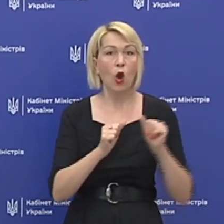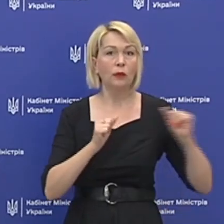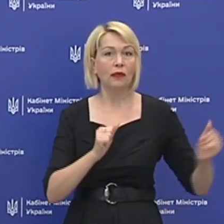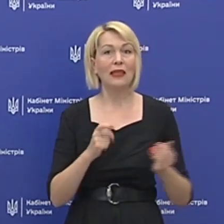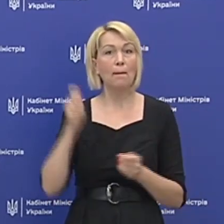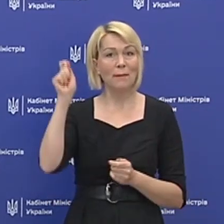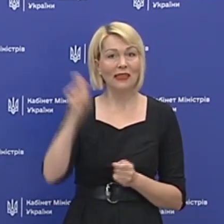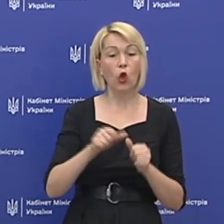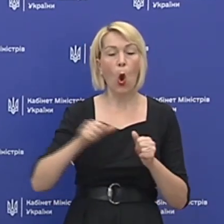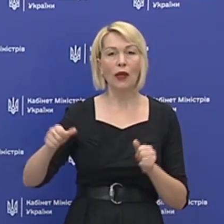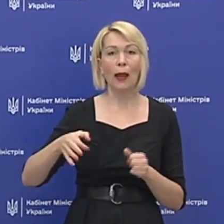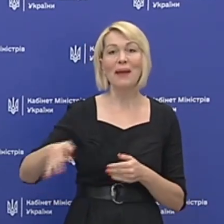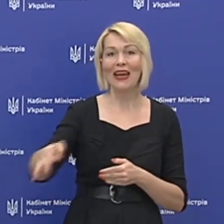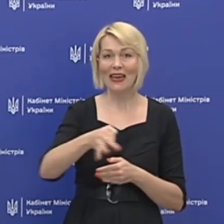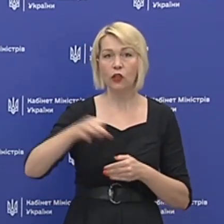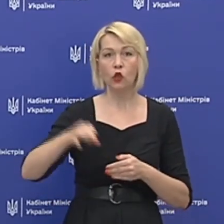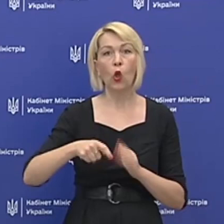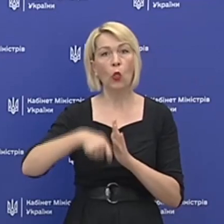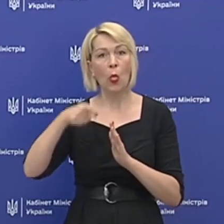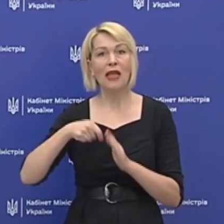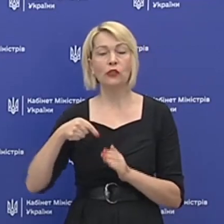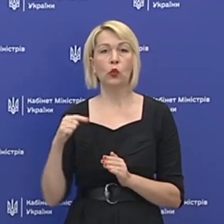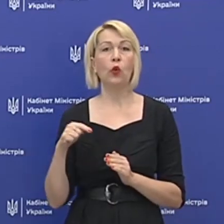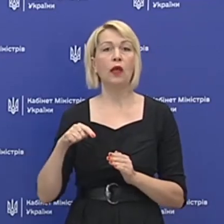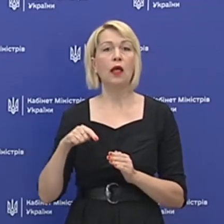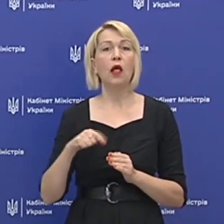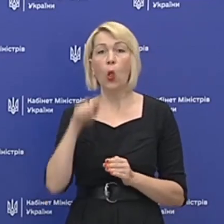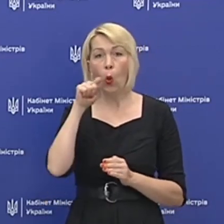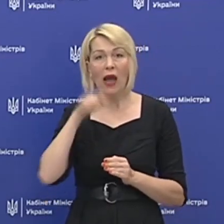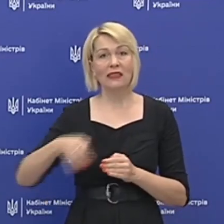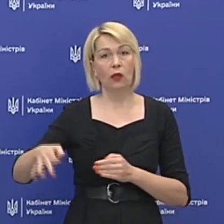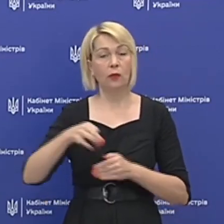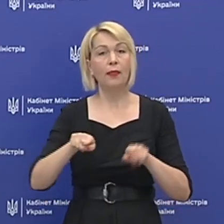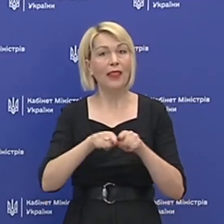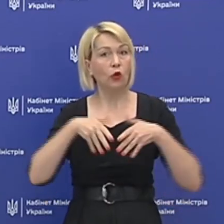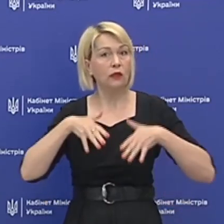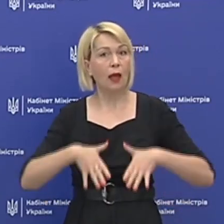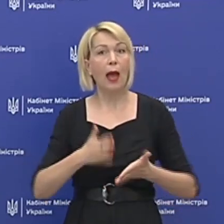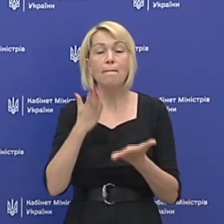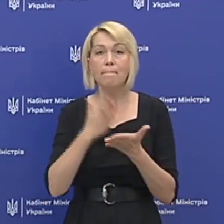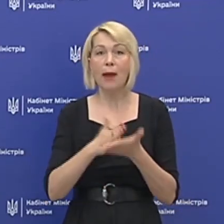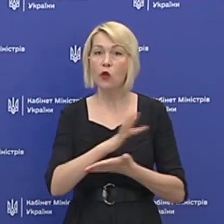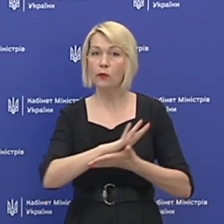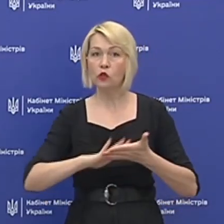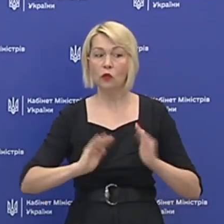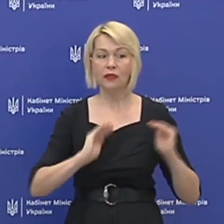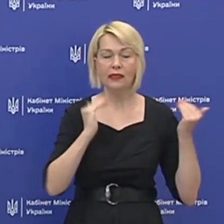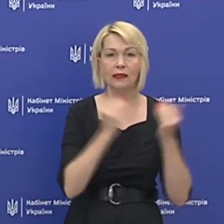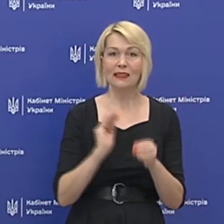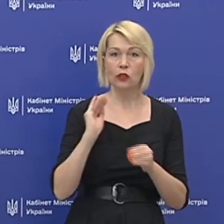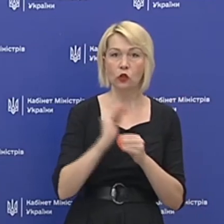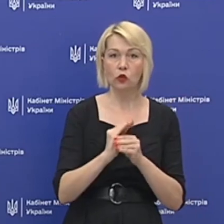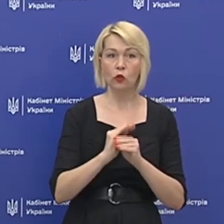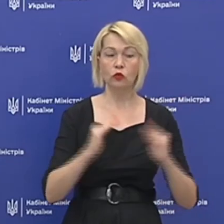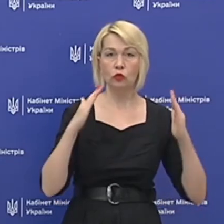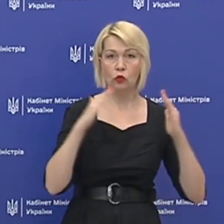для приїжджаючих з окремих районів Донецької та Луганської областей, а також з Криму. Чи мають вони продовжувати ізоляцію за додатком дій